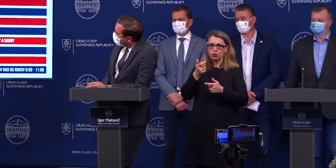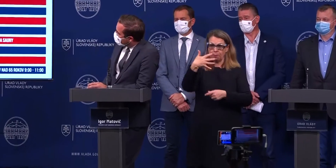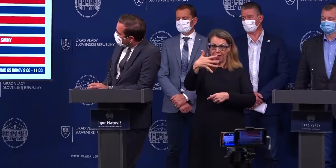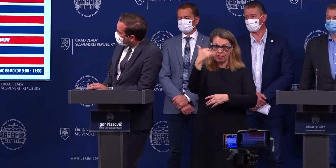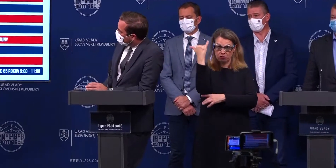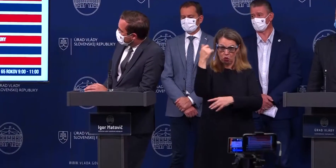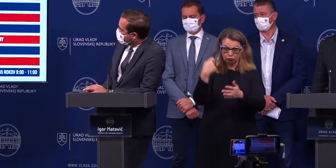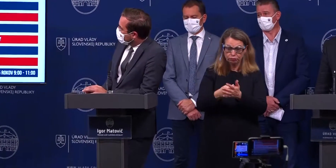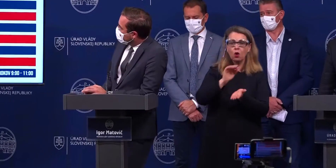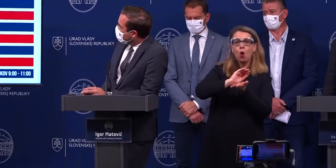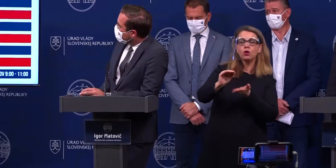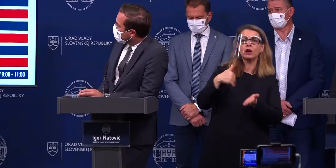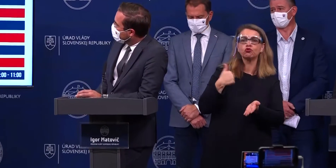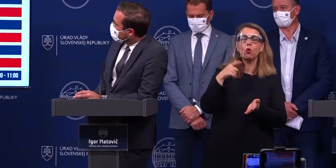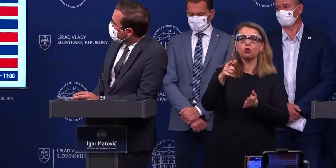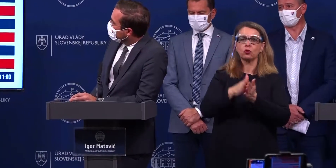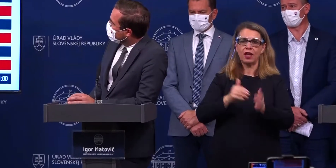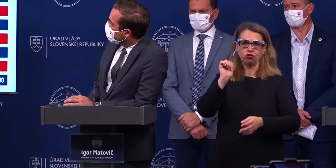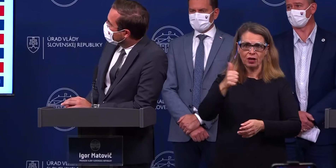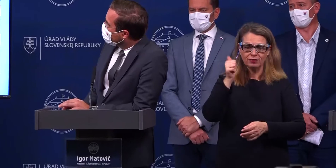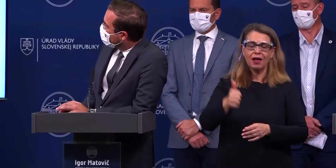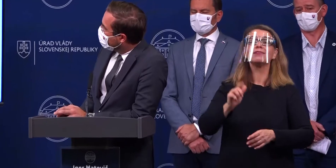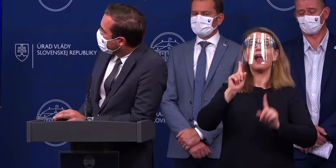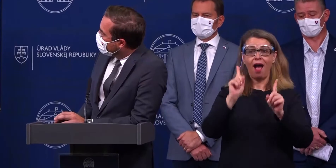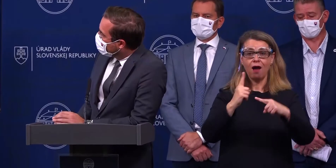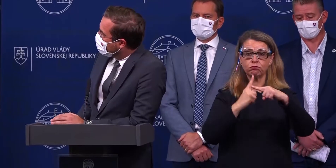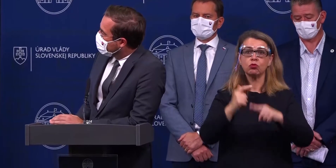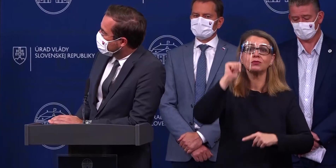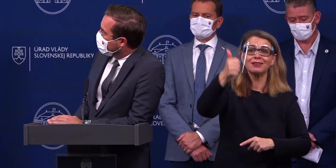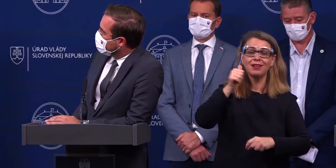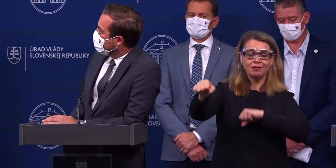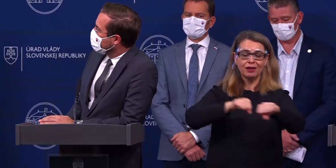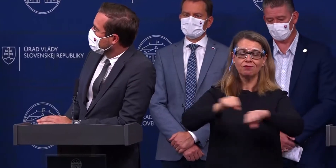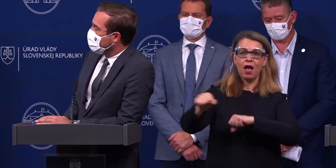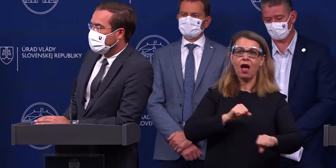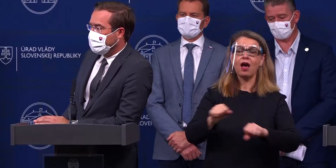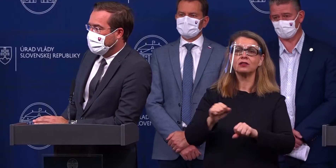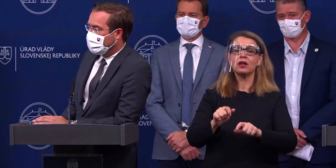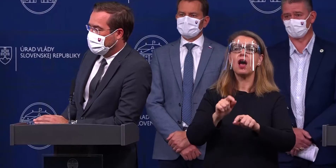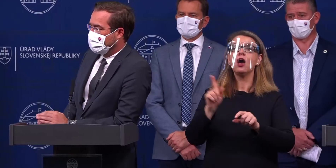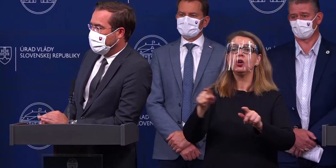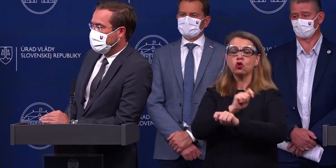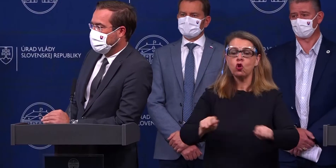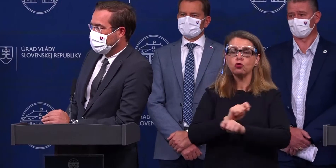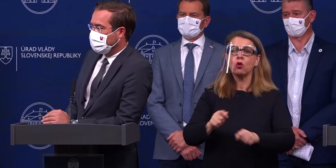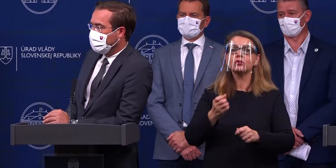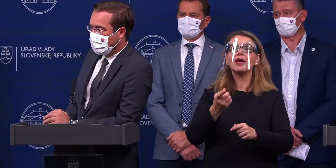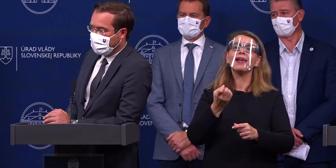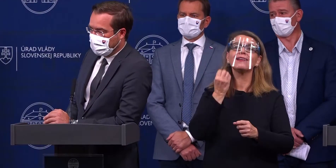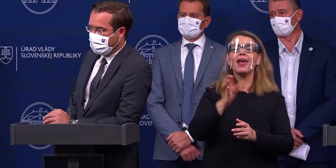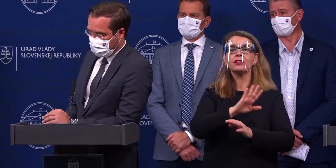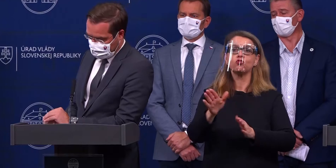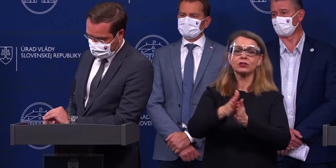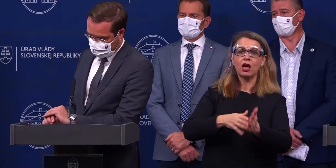škôl, ktoré začínajú od zajtra a zajtra vláda rozhodne, odkedy začne platiť zákaz hromažďovania. Je to možné, že od